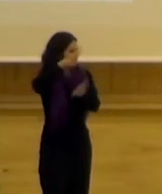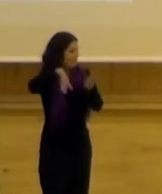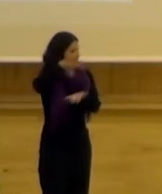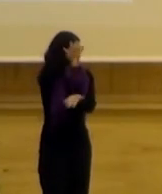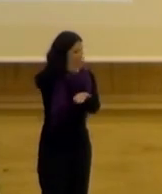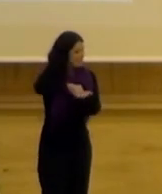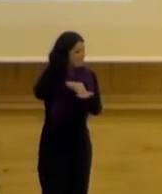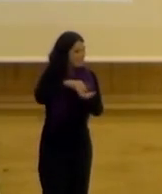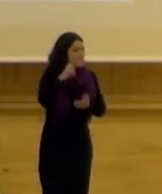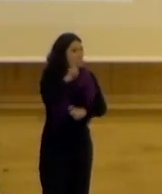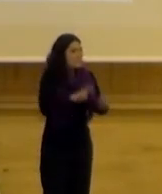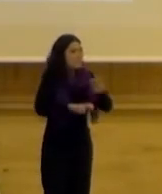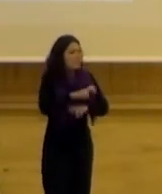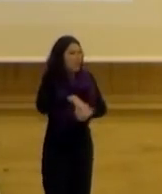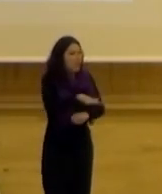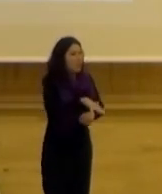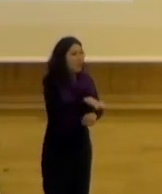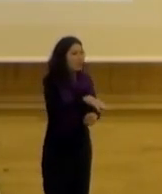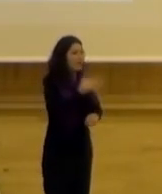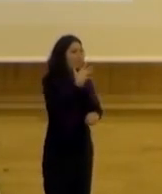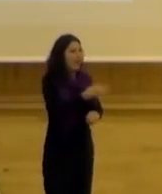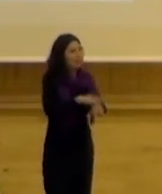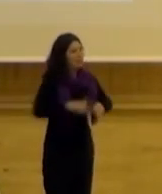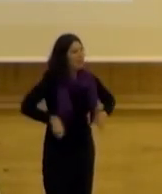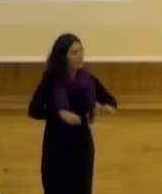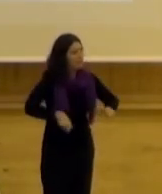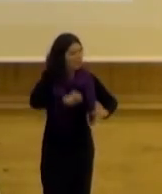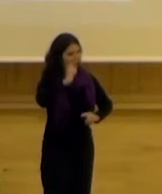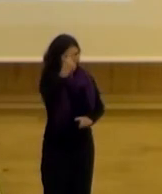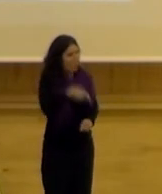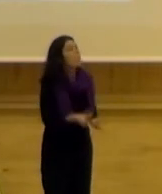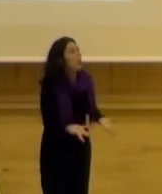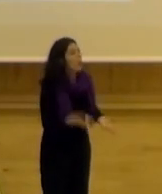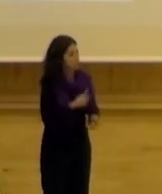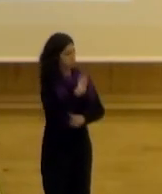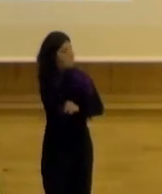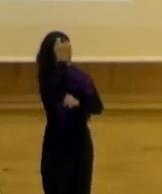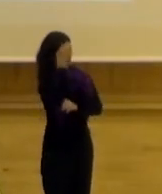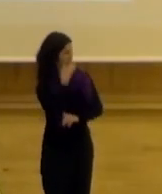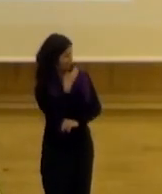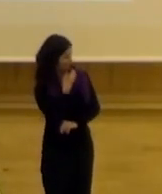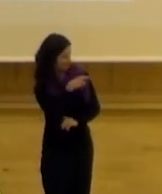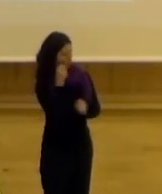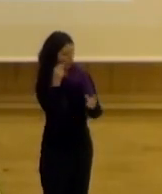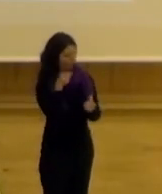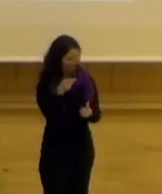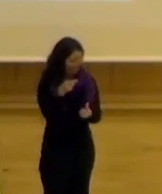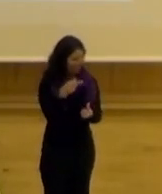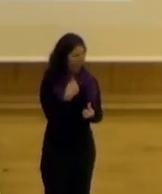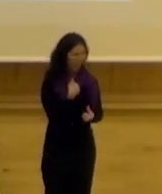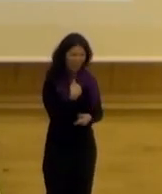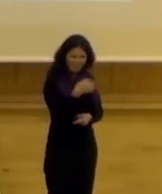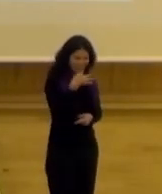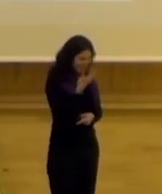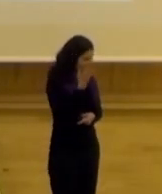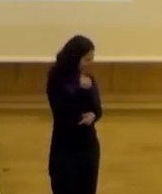trataba de mapear las zonas amigables para andar en silla de ruedas por ejemplo que fue un proyecto muy exitoso porque ahí te dabas cuenta que la ciudad no estaba